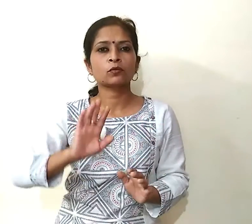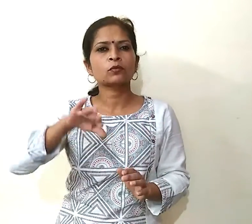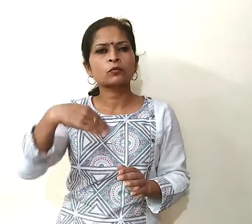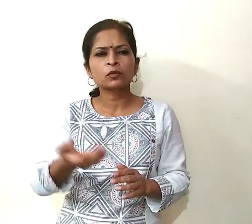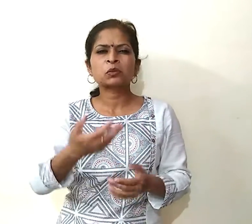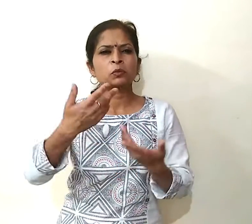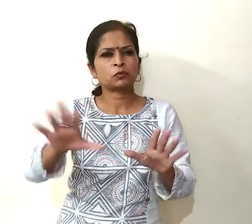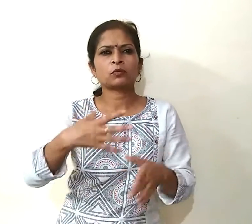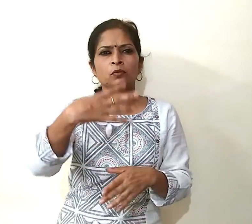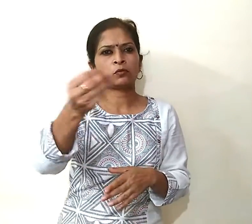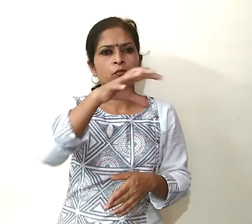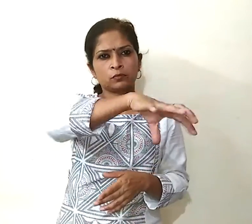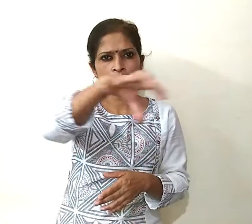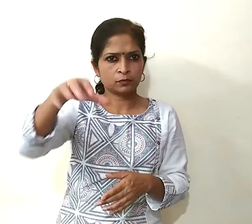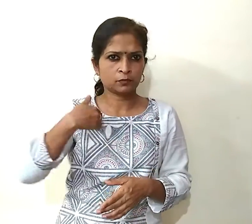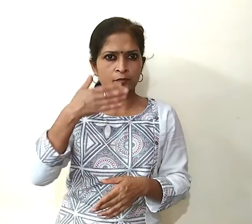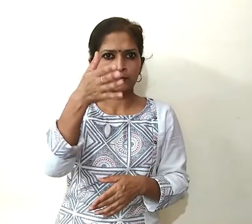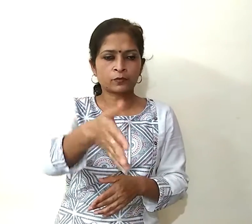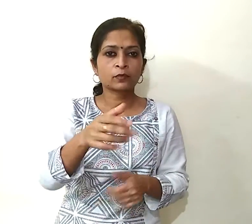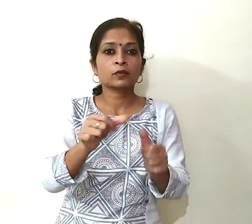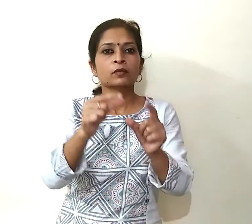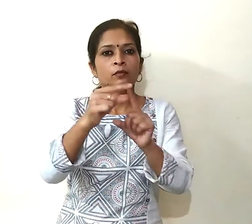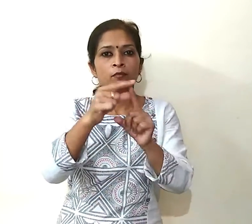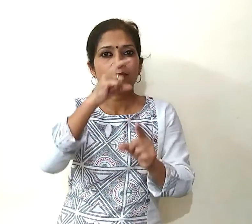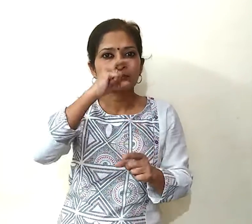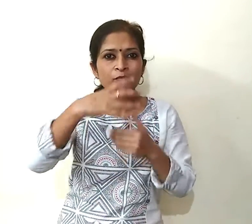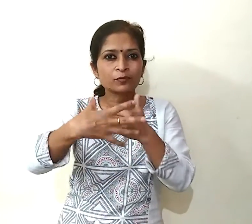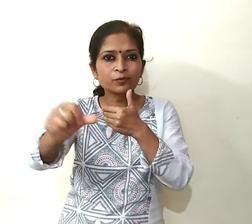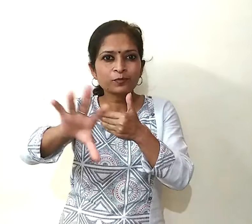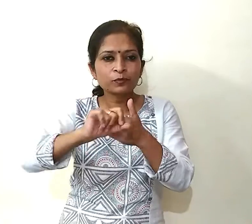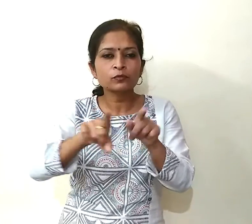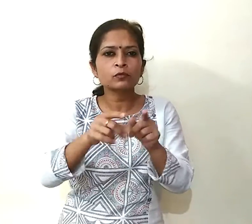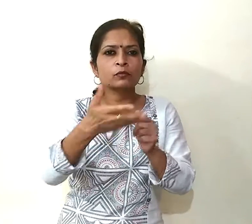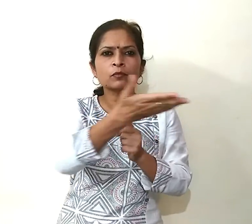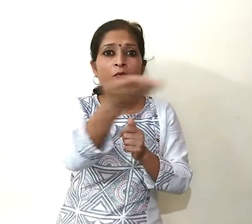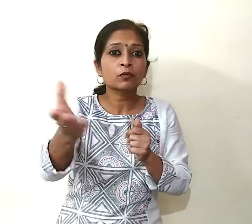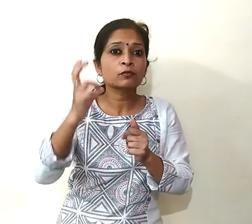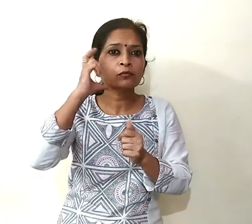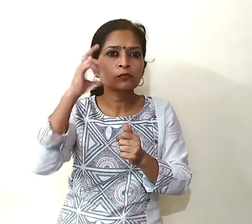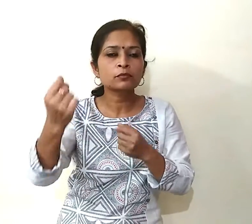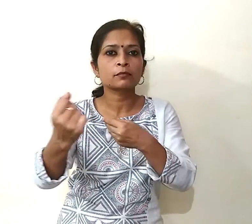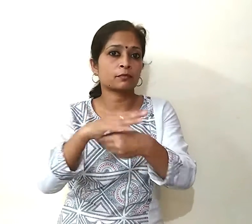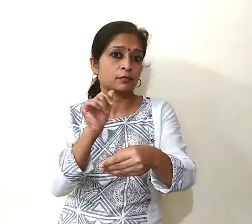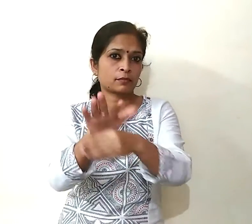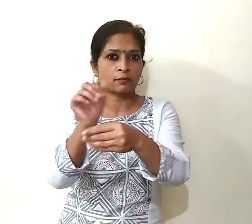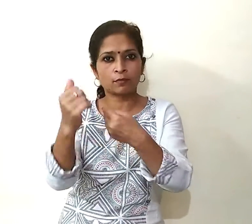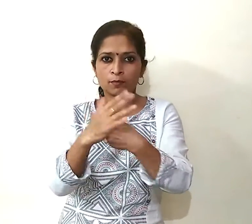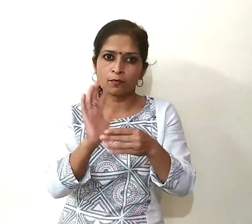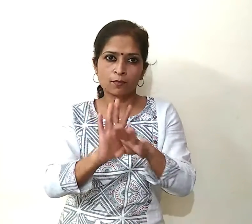किसी सारोजनिक स्थल पर जाएंगे ये अप ब्लूटूथ से आसपास के मूबाइल से संदेश लेता देता रहता है